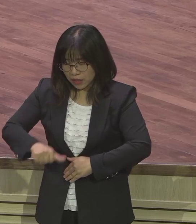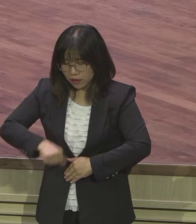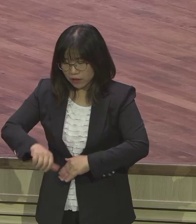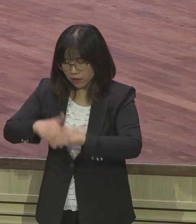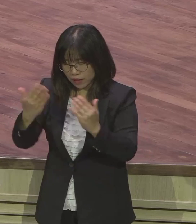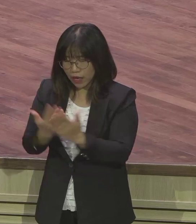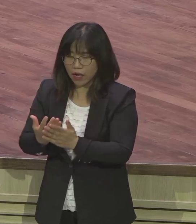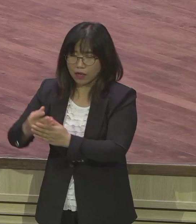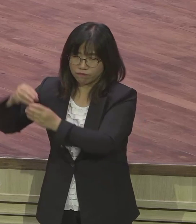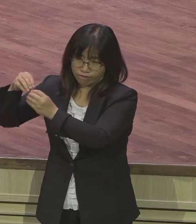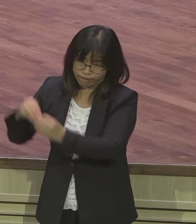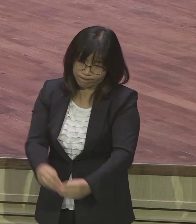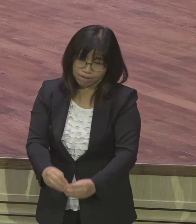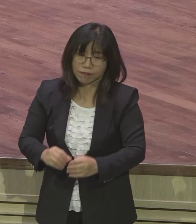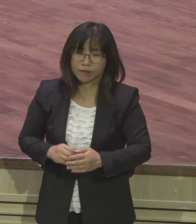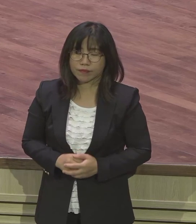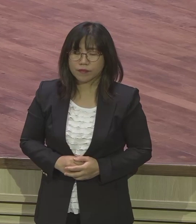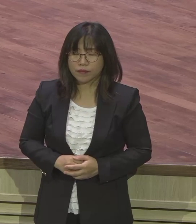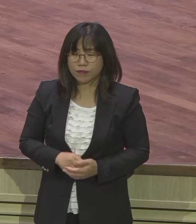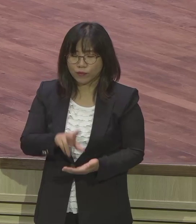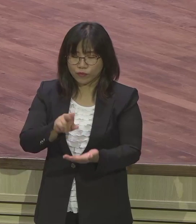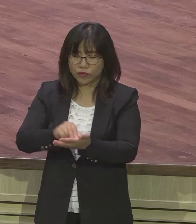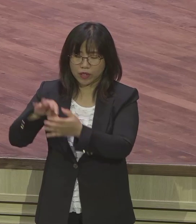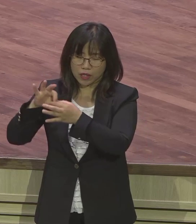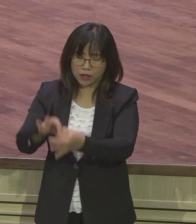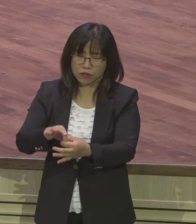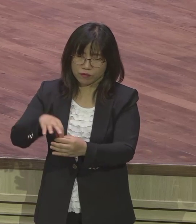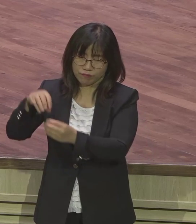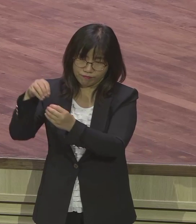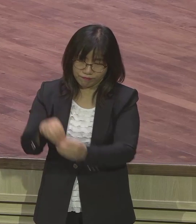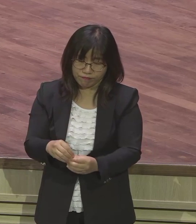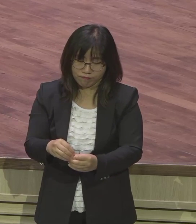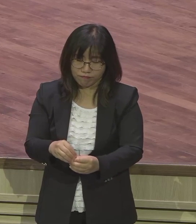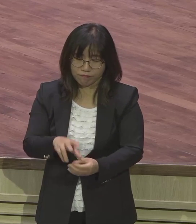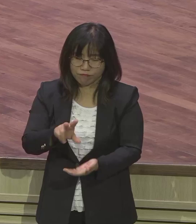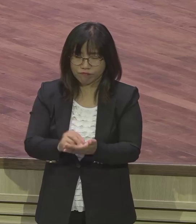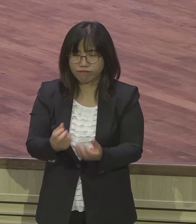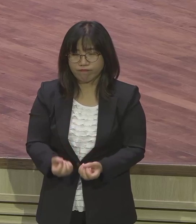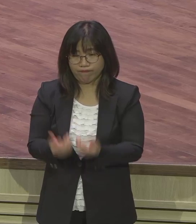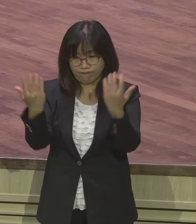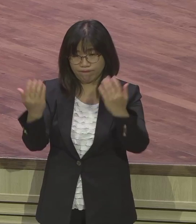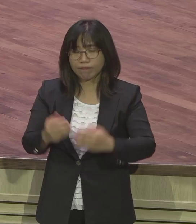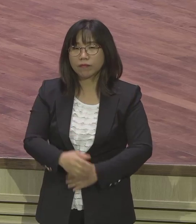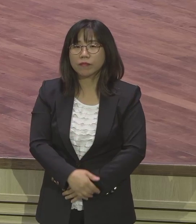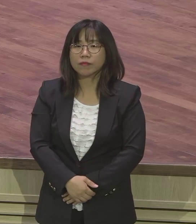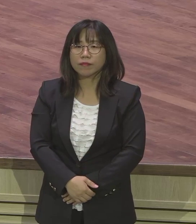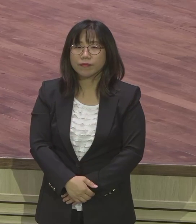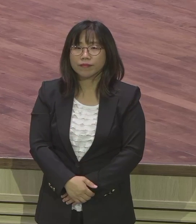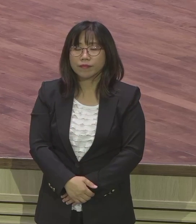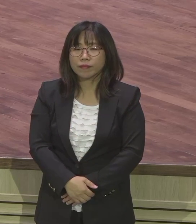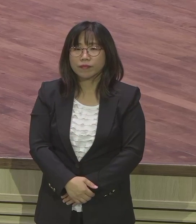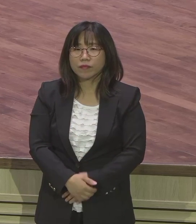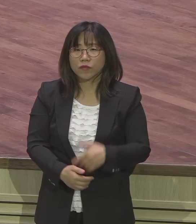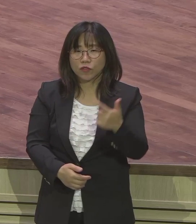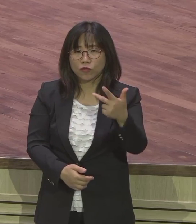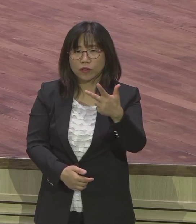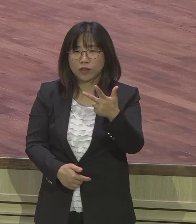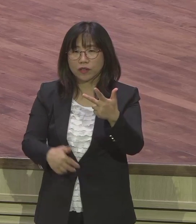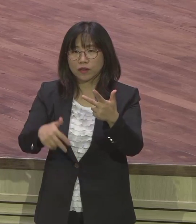계속 어떻게 돼요 문제력이 계속 터지게 돼 있어요 6절로 6절로 7절로 보세요 유다가